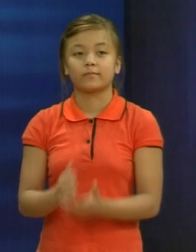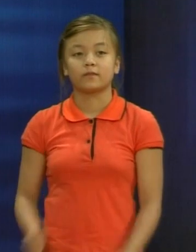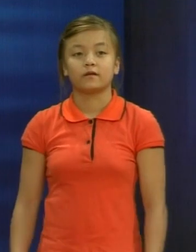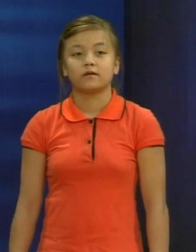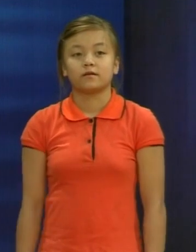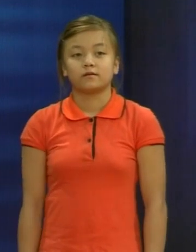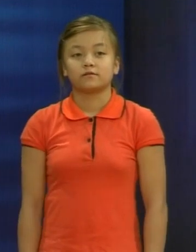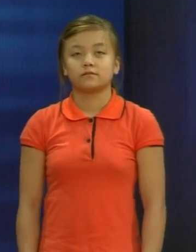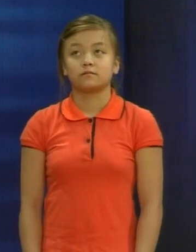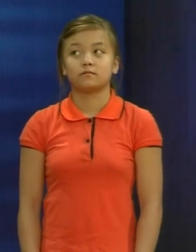Bạn Hà biết giúp bạn khác này